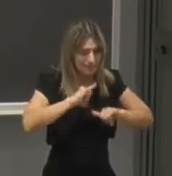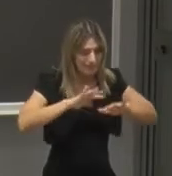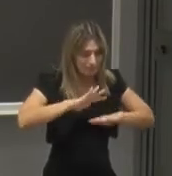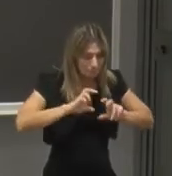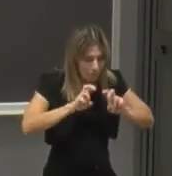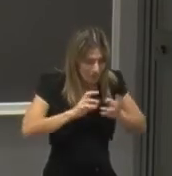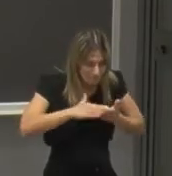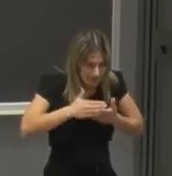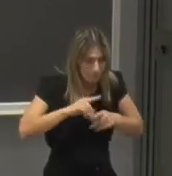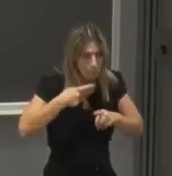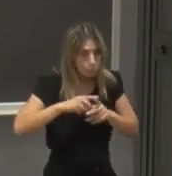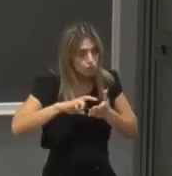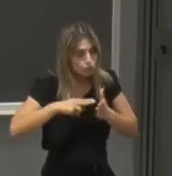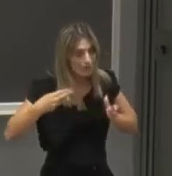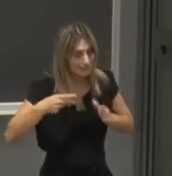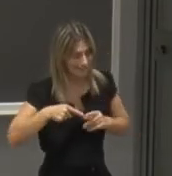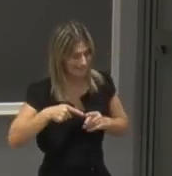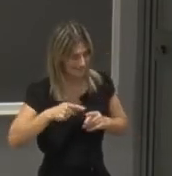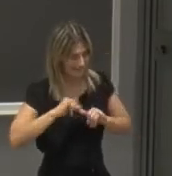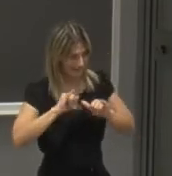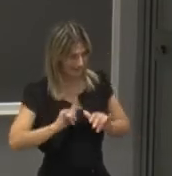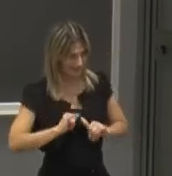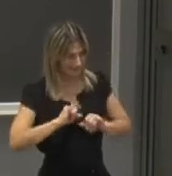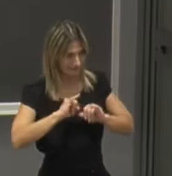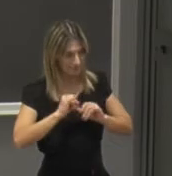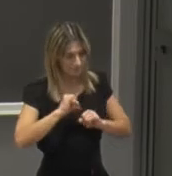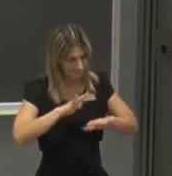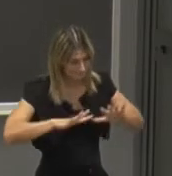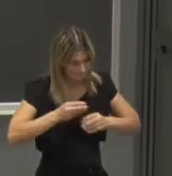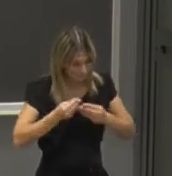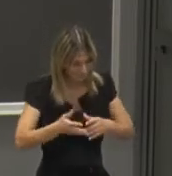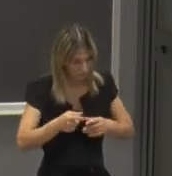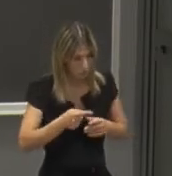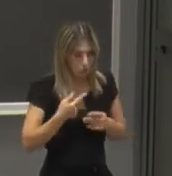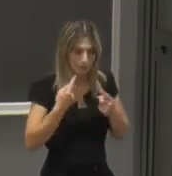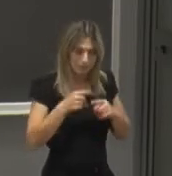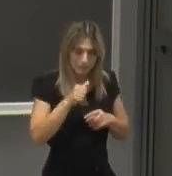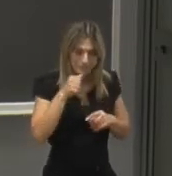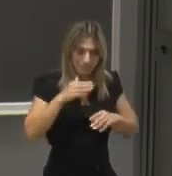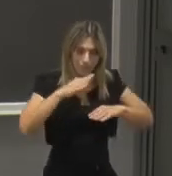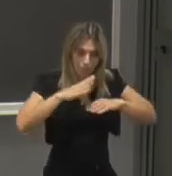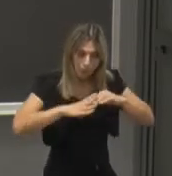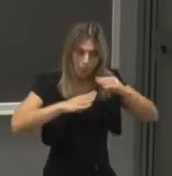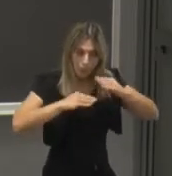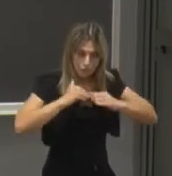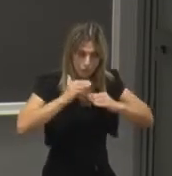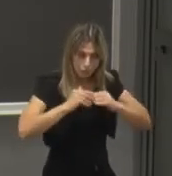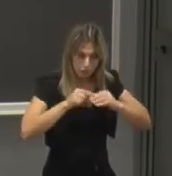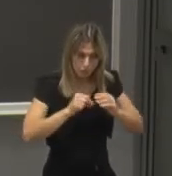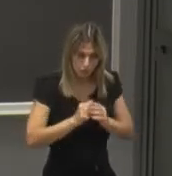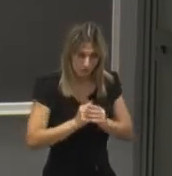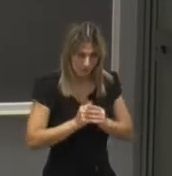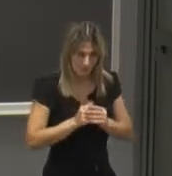informatici e di ingegneri dell'informazione questo condusse diciamo alla costruzione di un